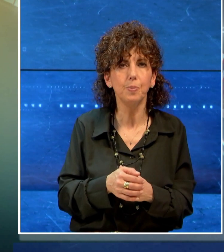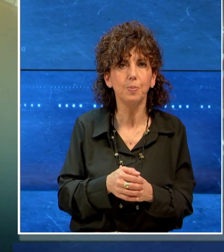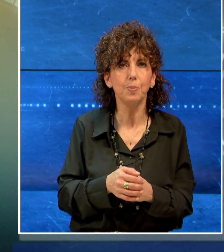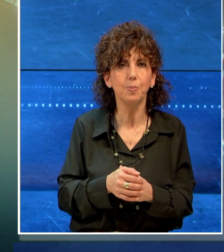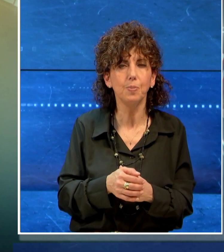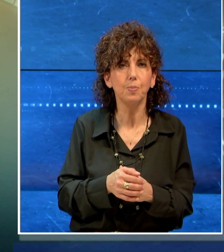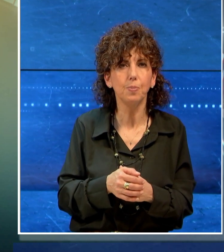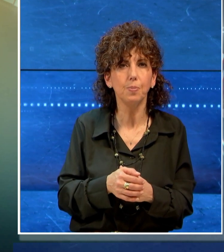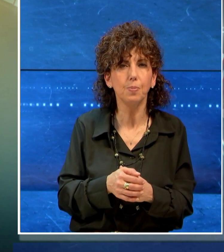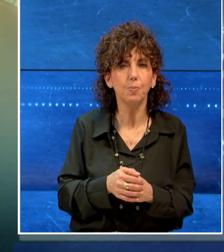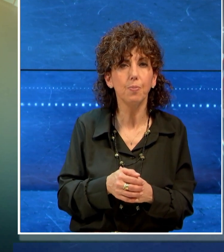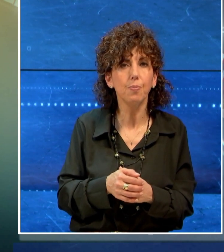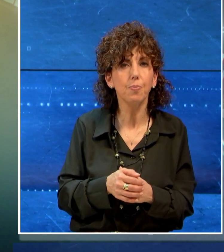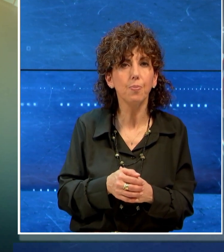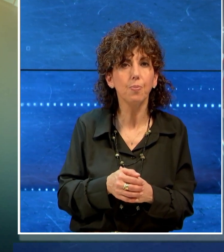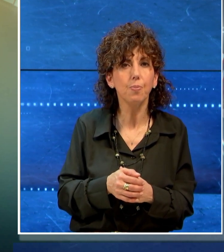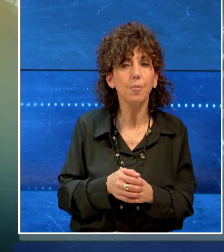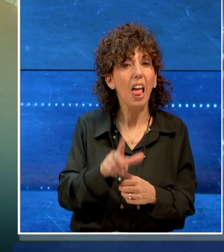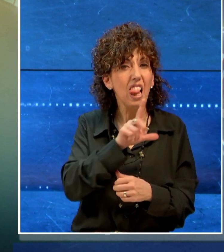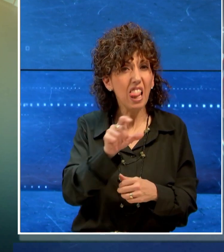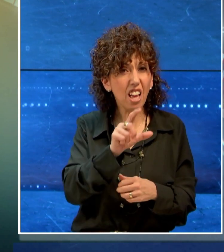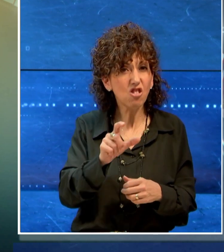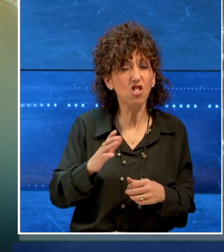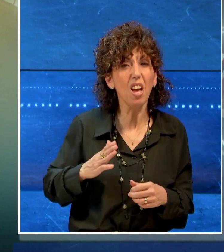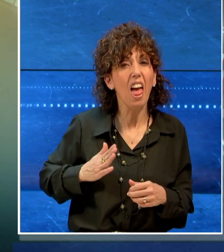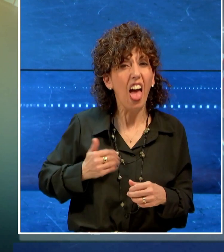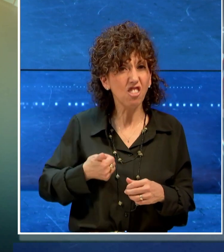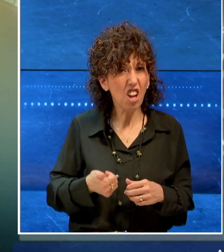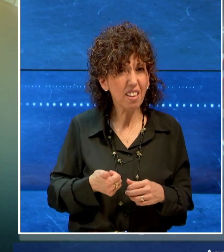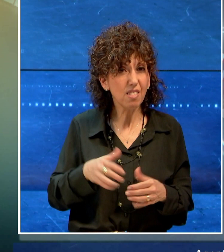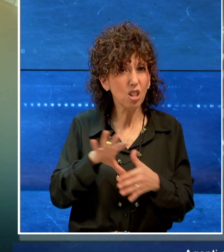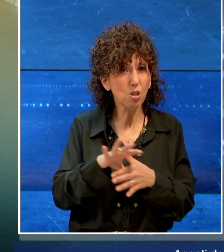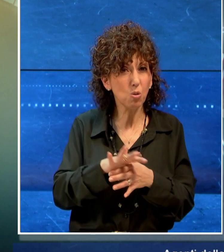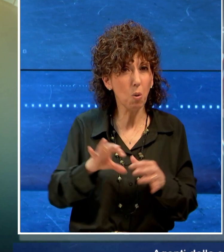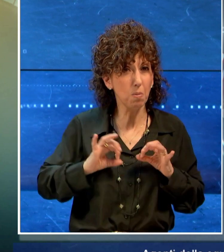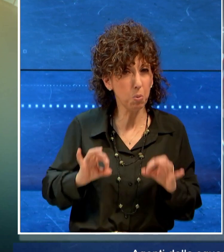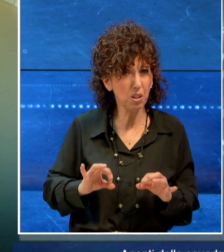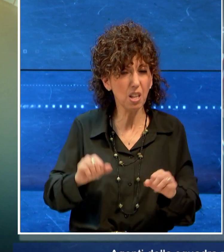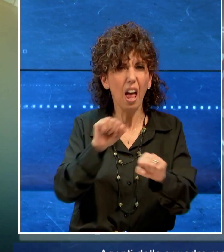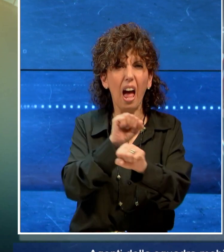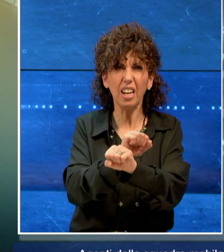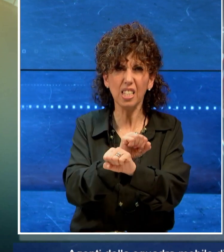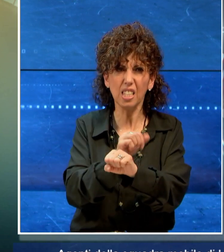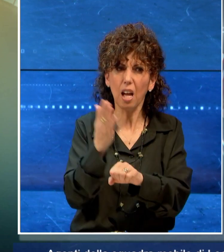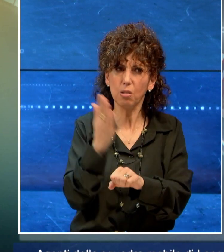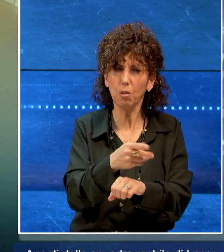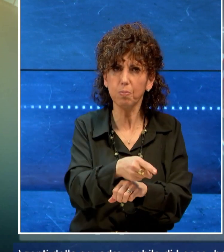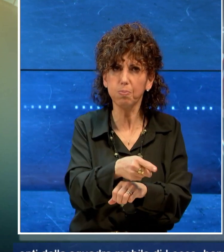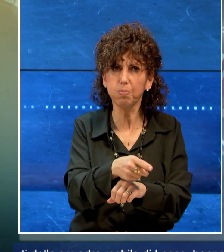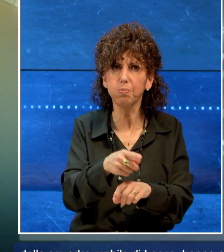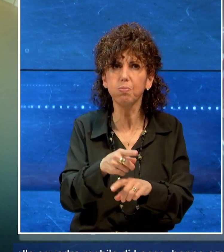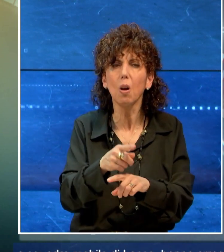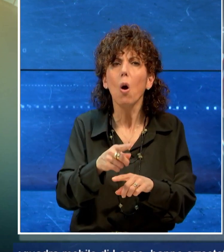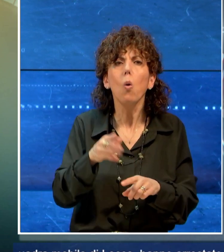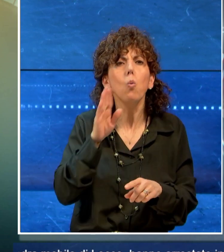agenti della squadra mobile di Lecce hanno arrestato in flagranza di reato un